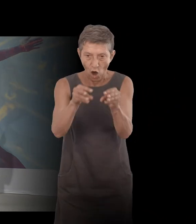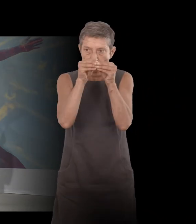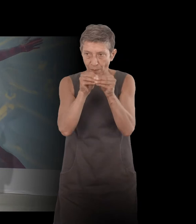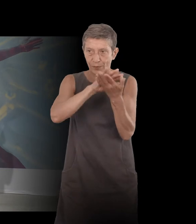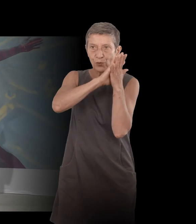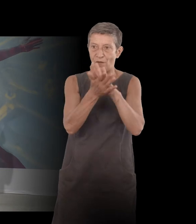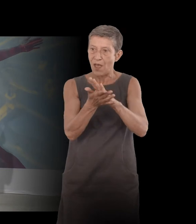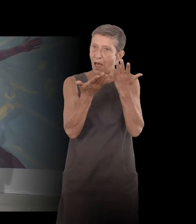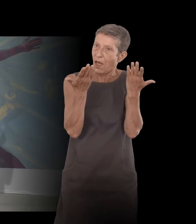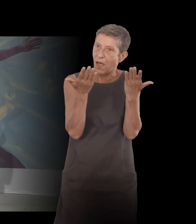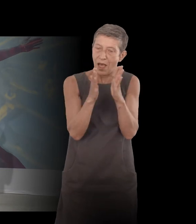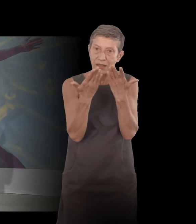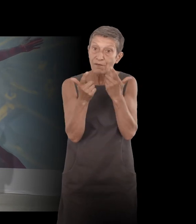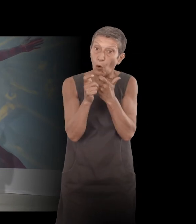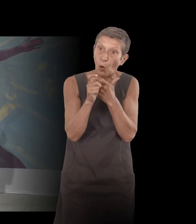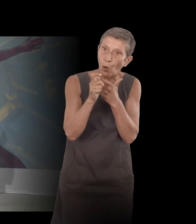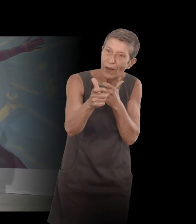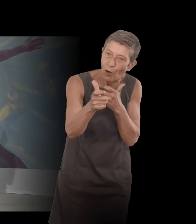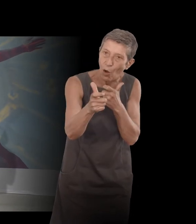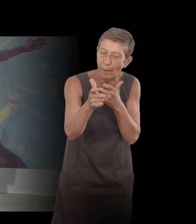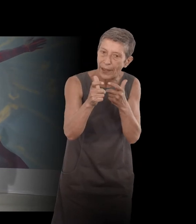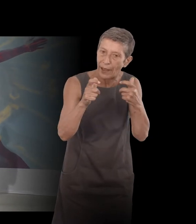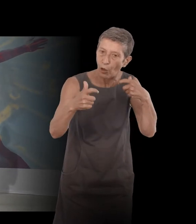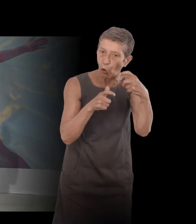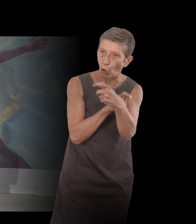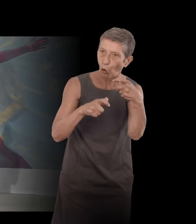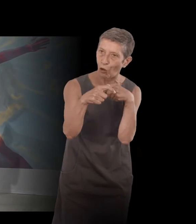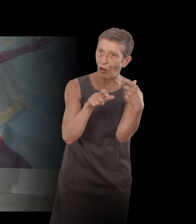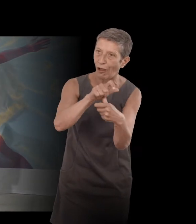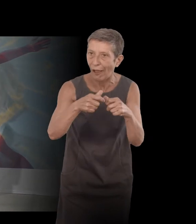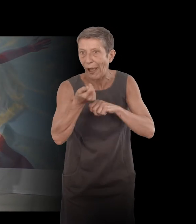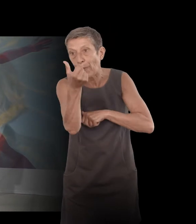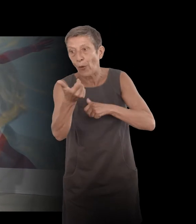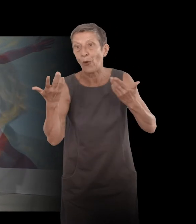en même temps pas tout à fait, ça a été assez difficile. Et le texte que j'ai envoyé à ma maison d'édition,